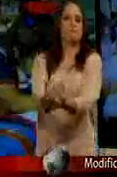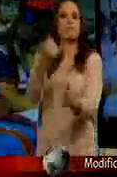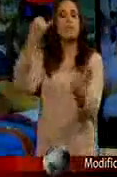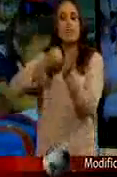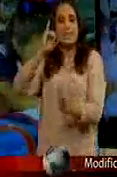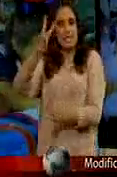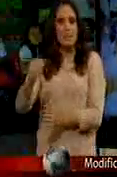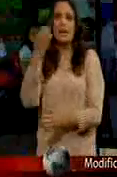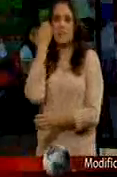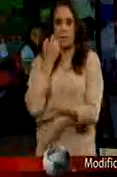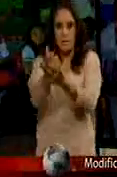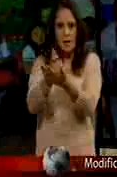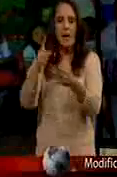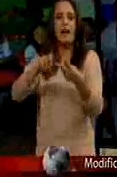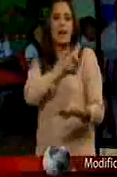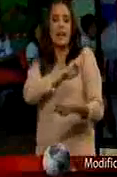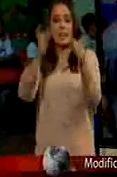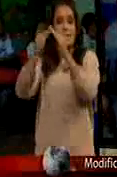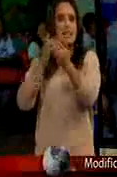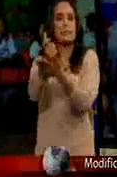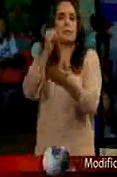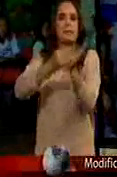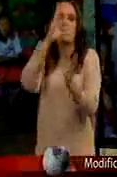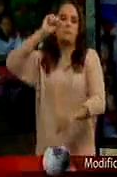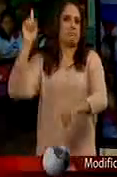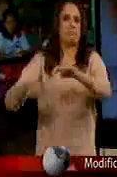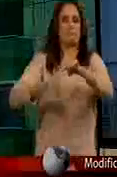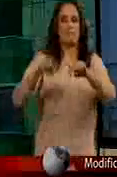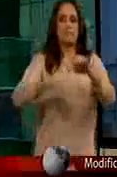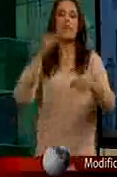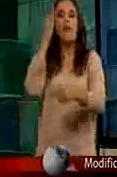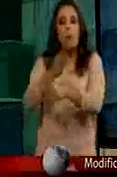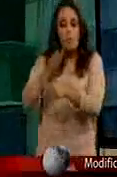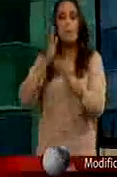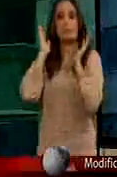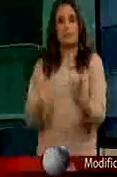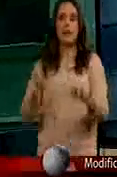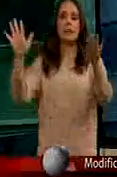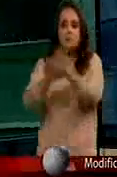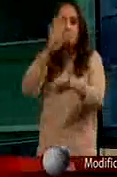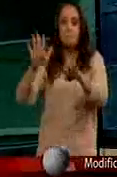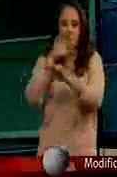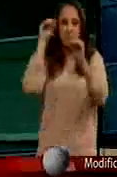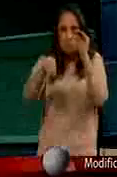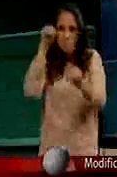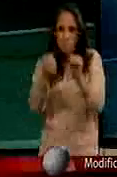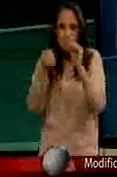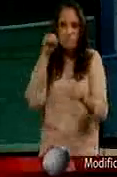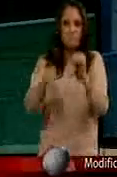el IVA en colegiaturas letras e hipotecas Se va armando, o más bien rearmando La reforma